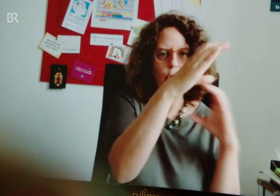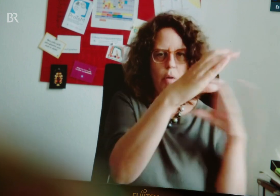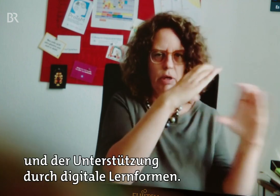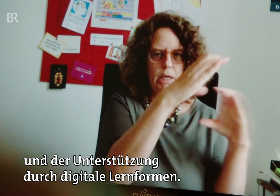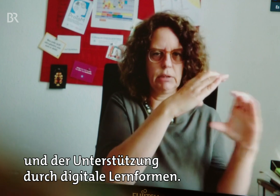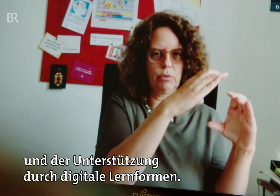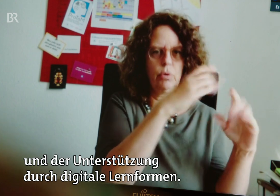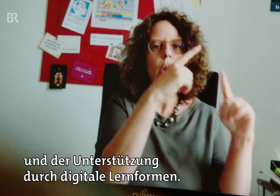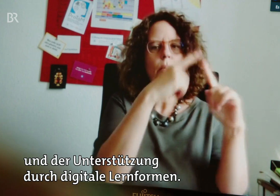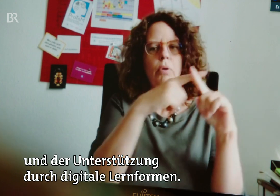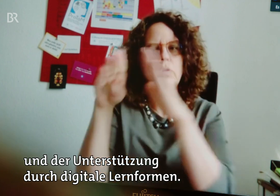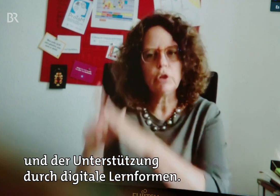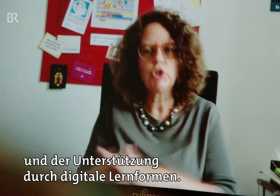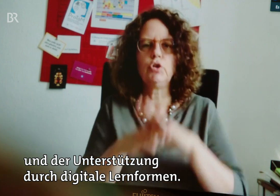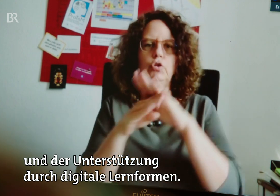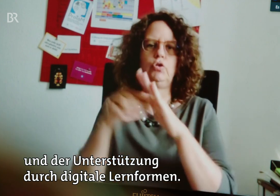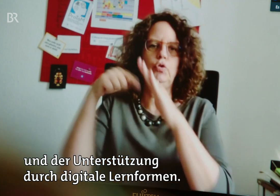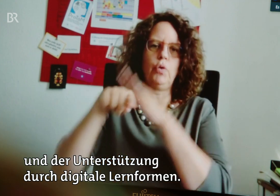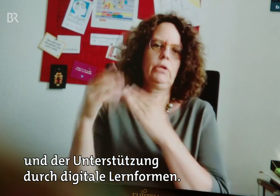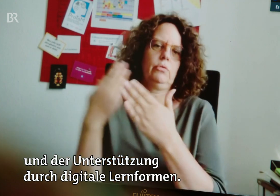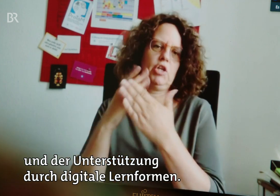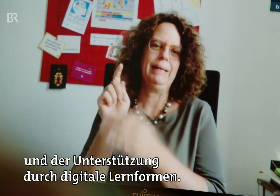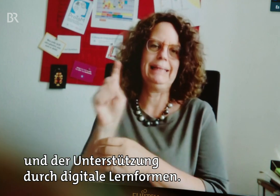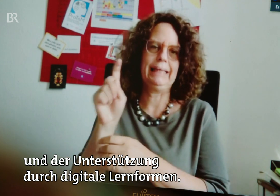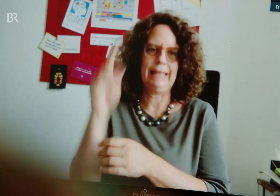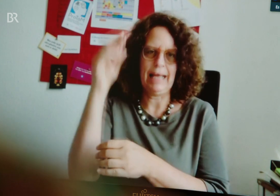und der Unterstützung durch digitale Lernformen.